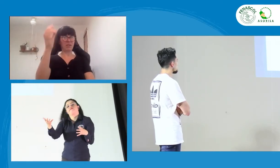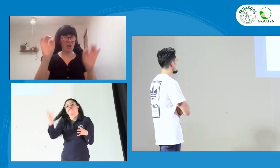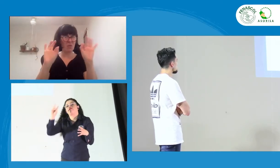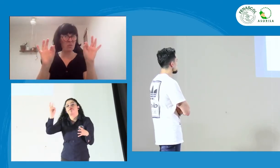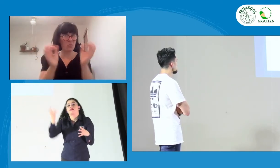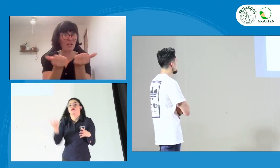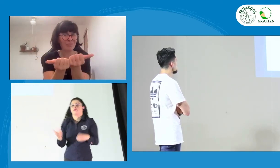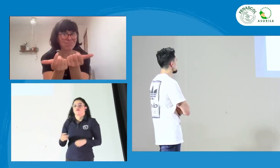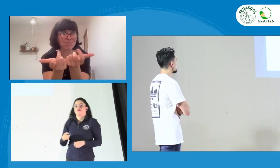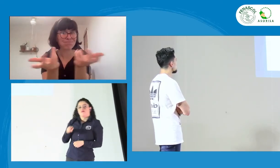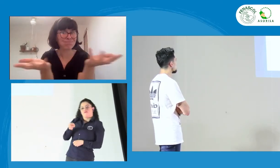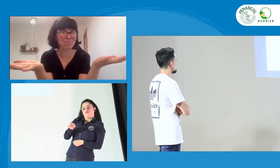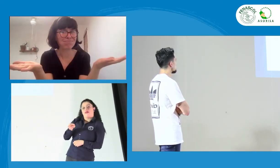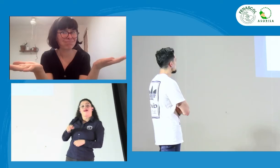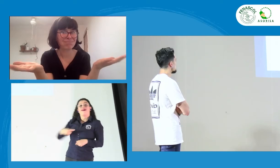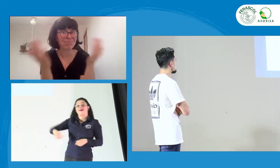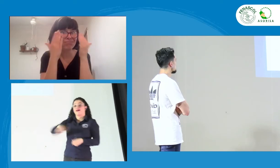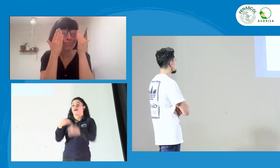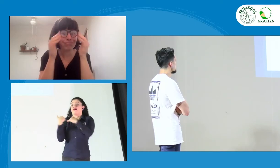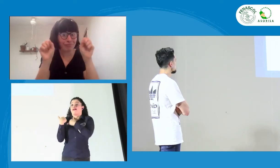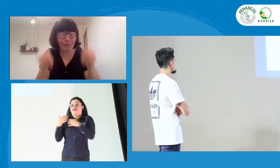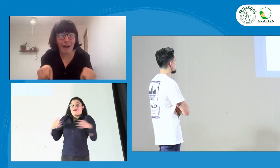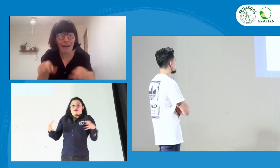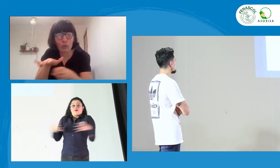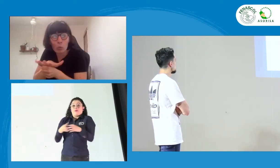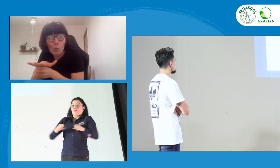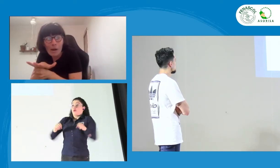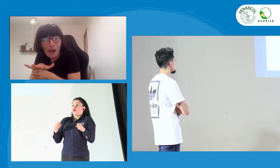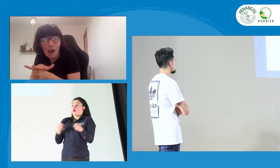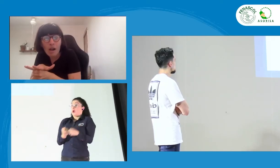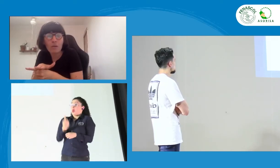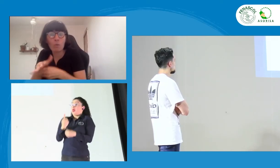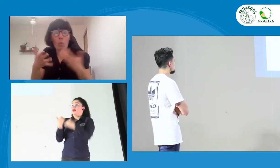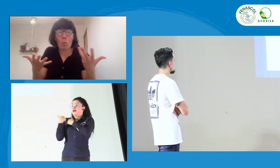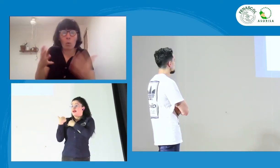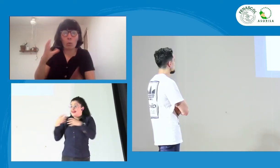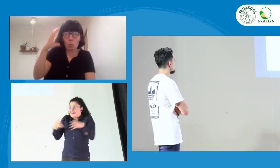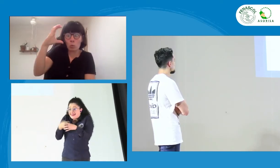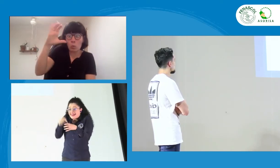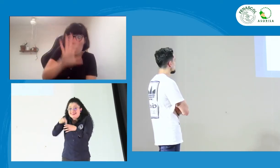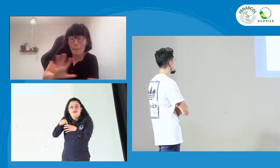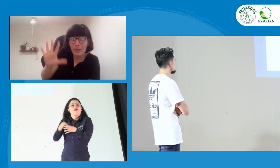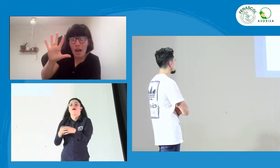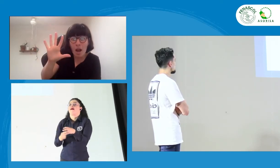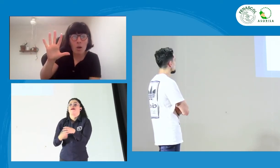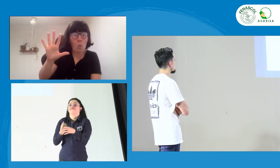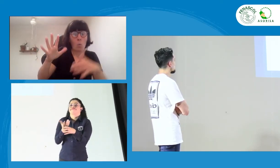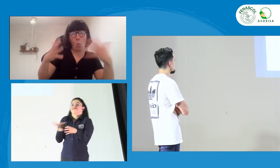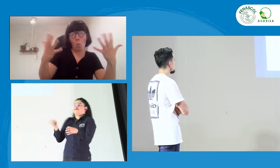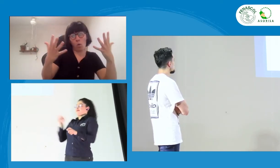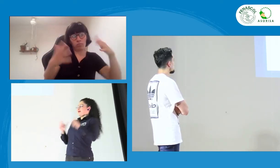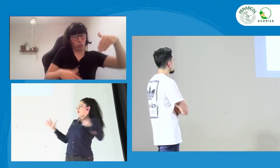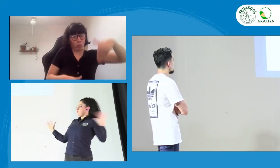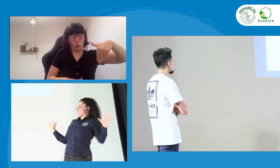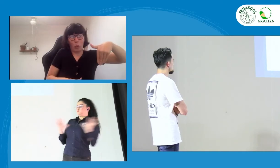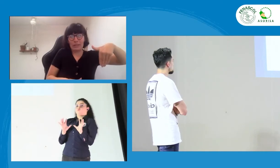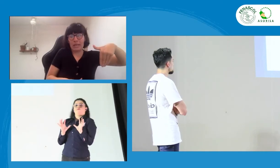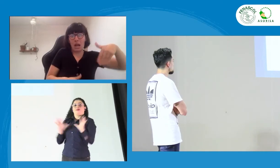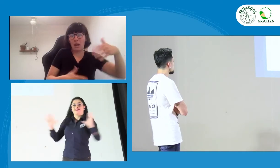se puede hacer a través de no necesariamente una sola persona, sino que pueden usar múltiples personas, ya sea